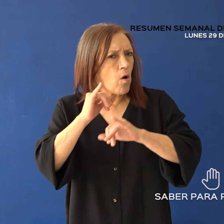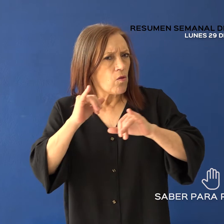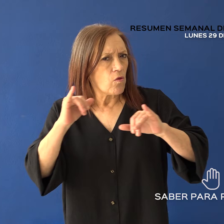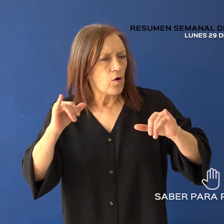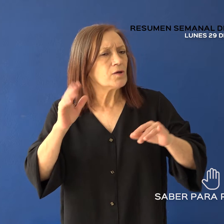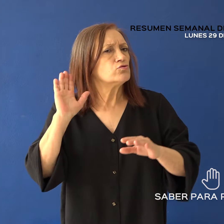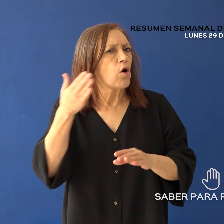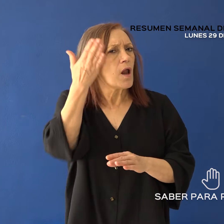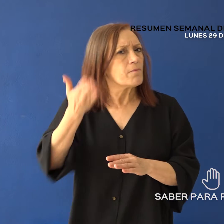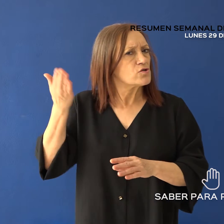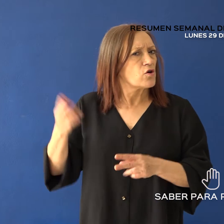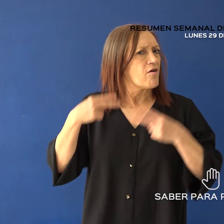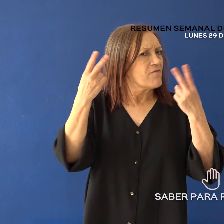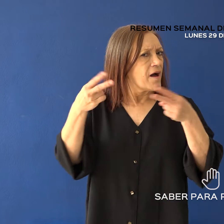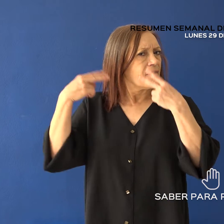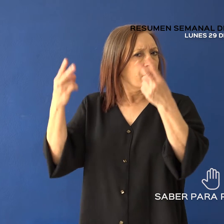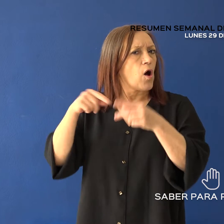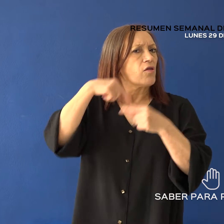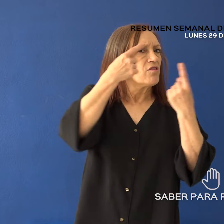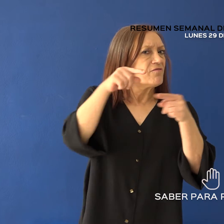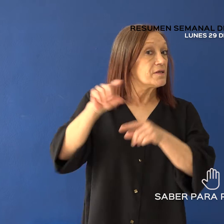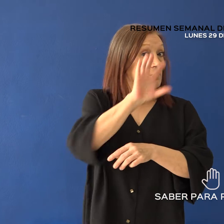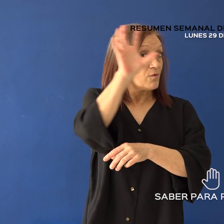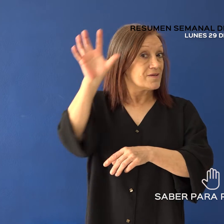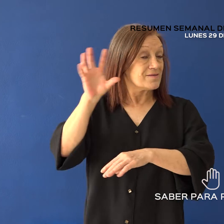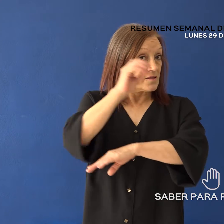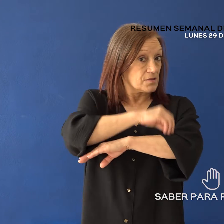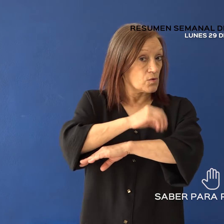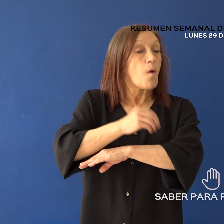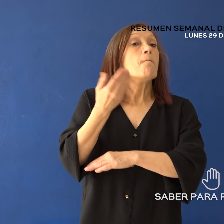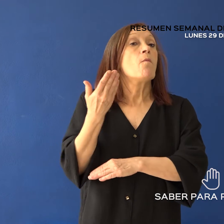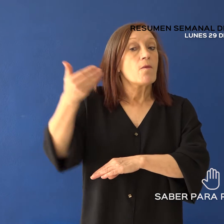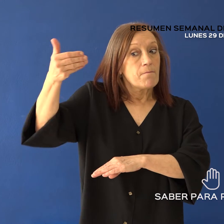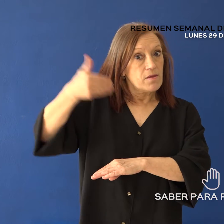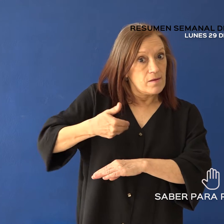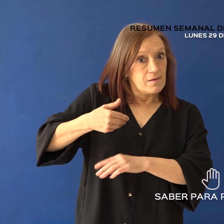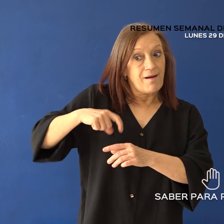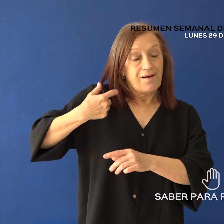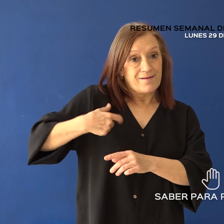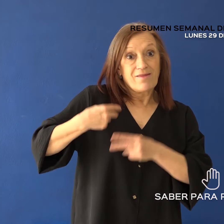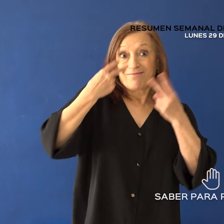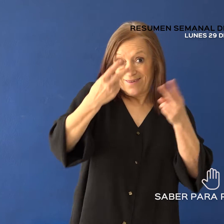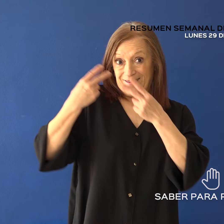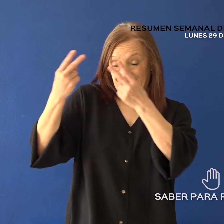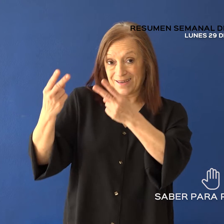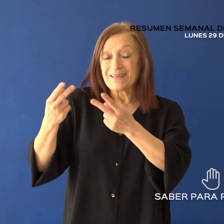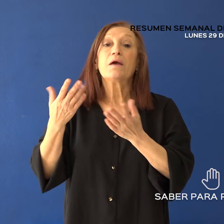viajen fuera de Santa Cruz podrán solicitar su carnet en tránsito y así acceder al